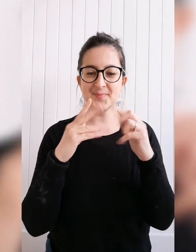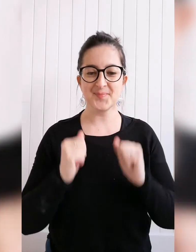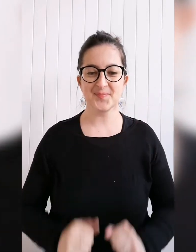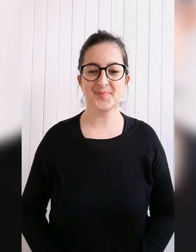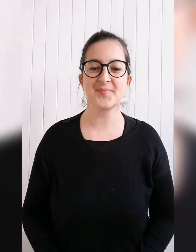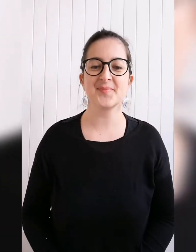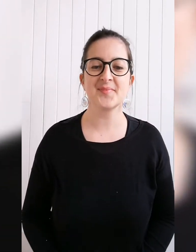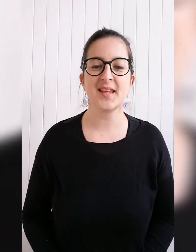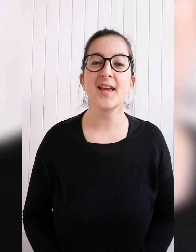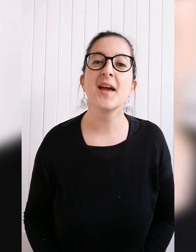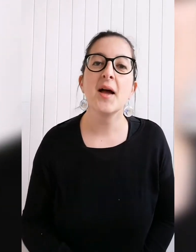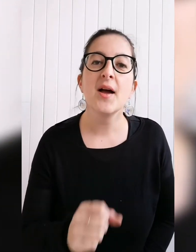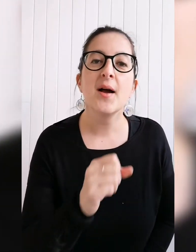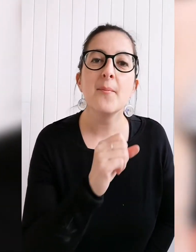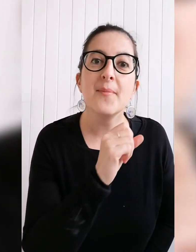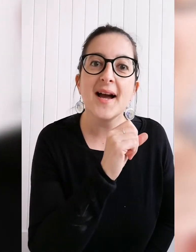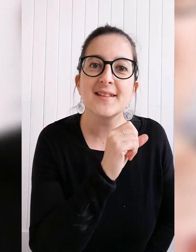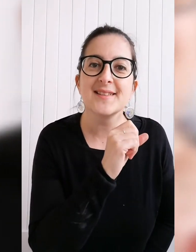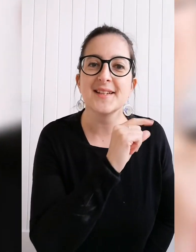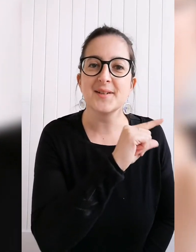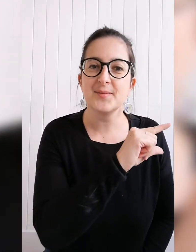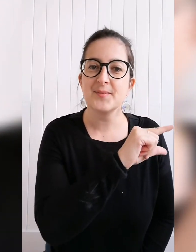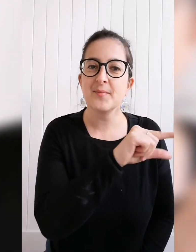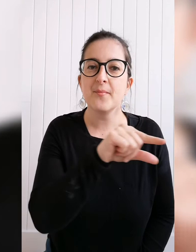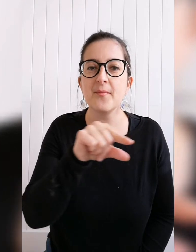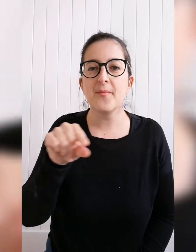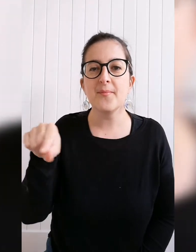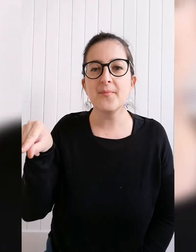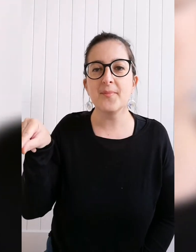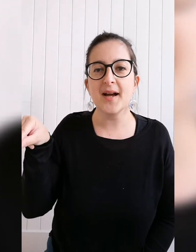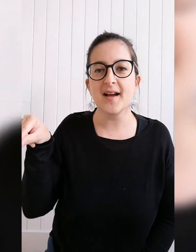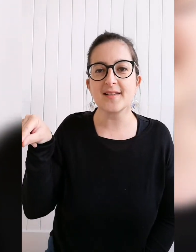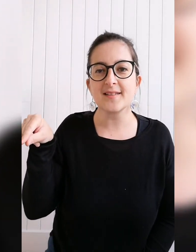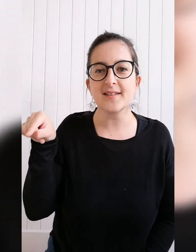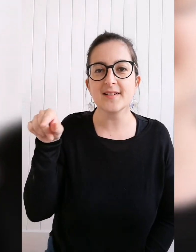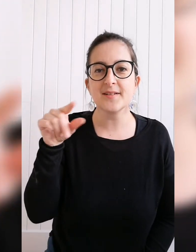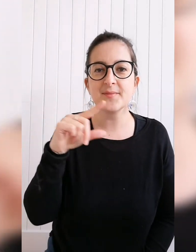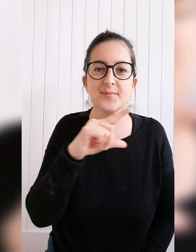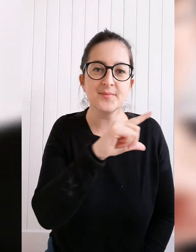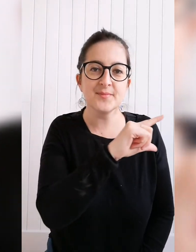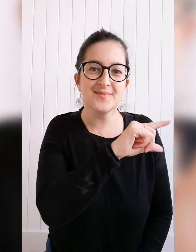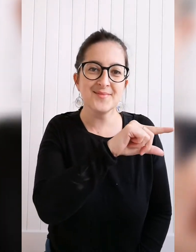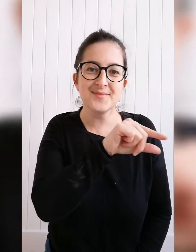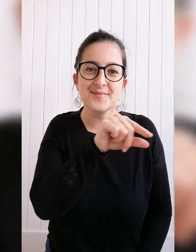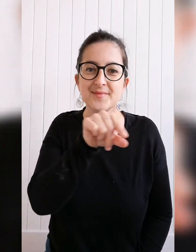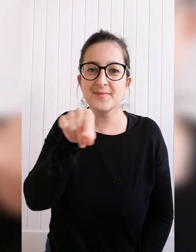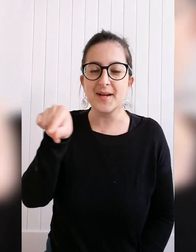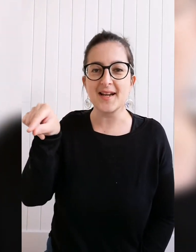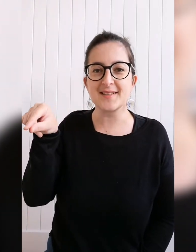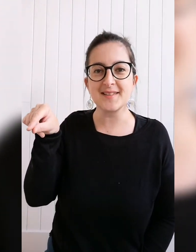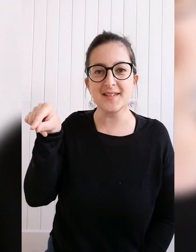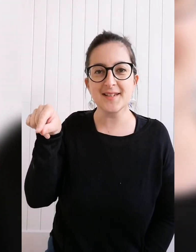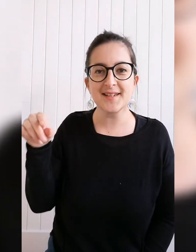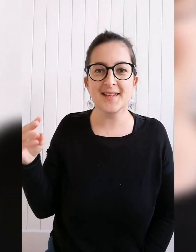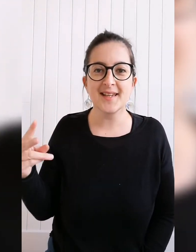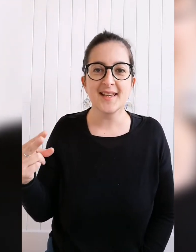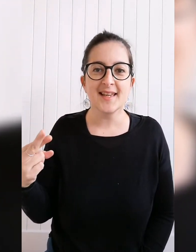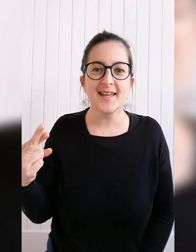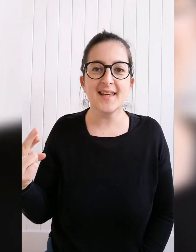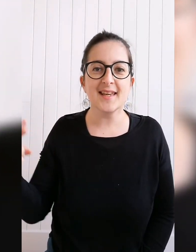partir partir partir partir et